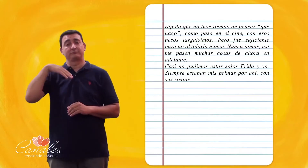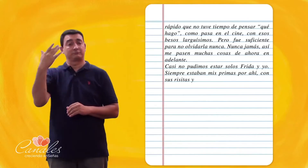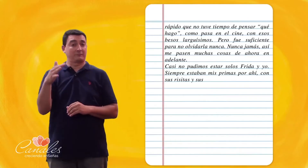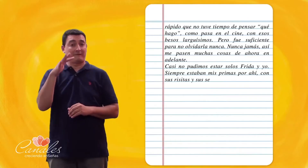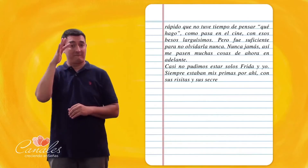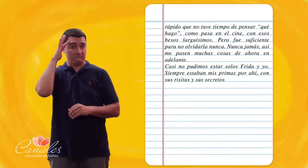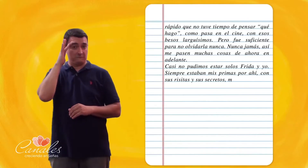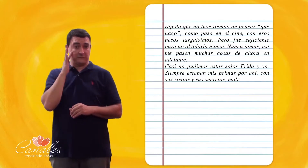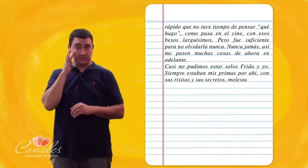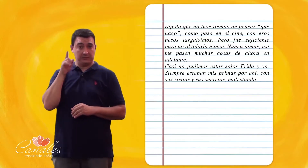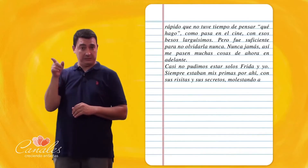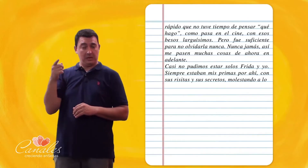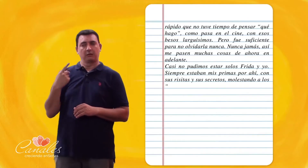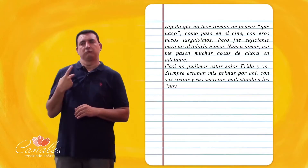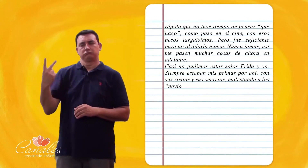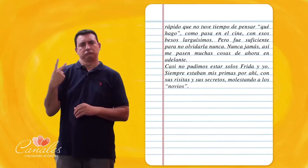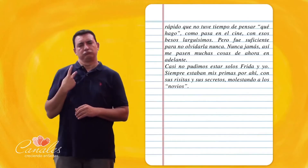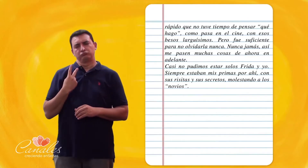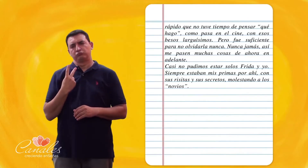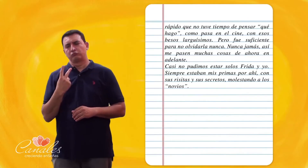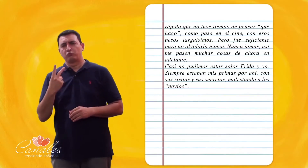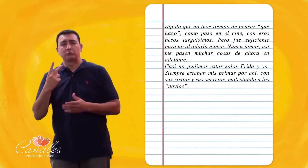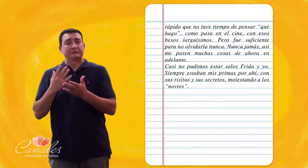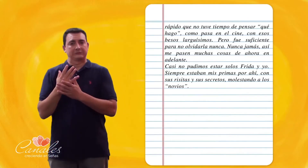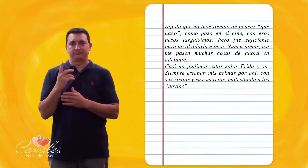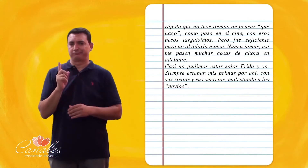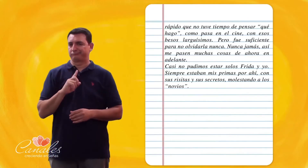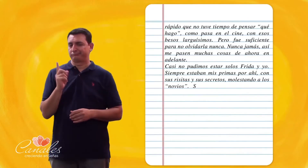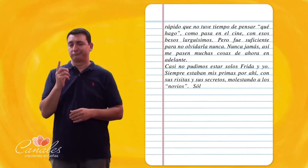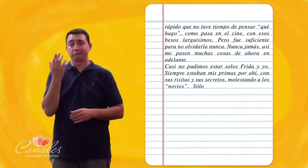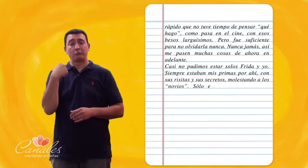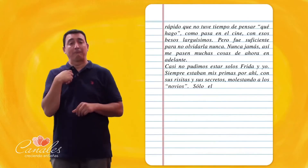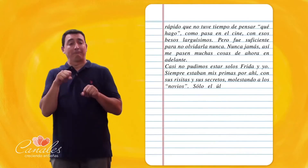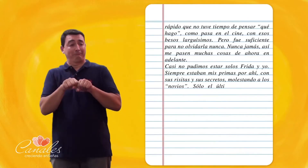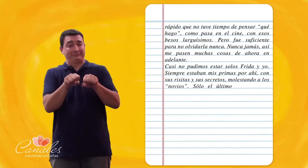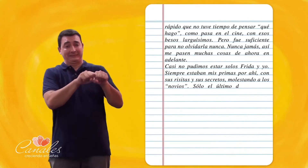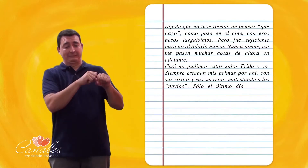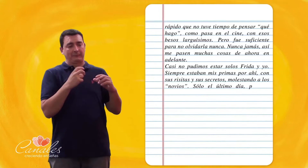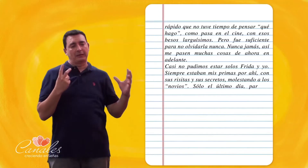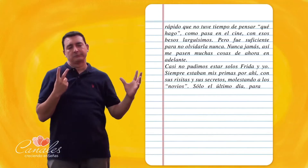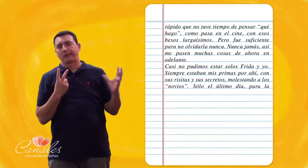Siempre estaban Mis primas por ahí Con sus risitas Y sus secretos Molestando a los novios